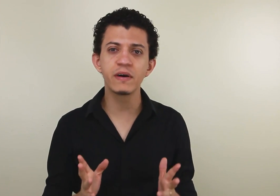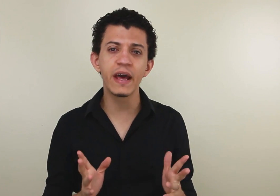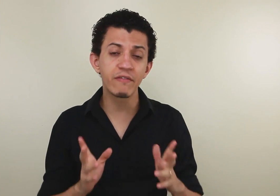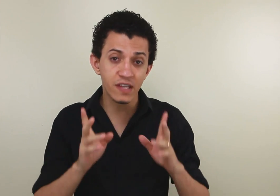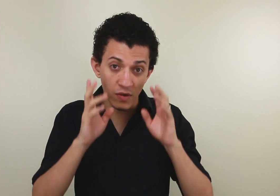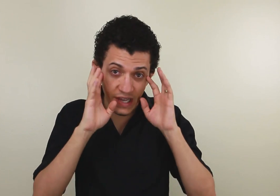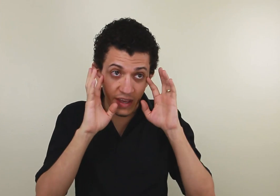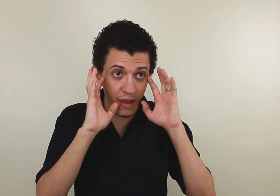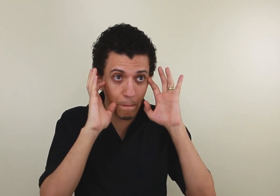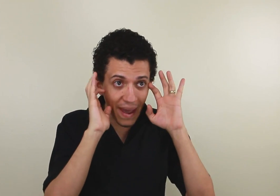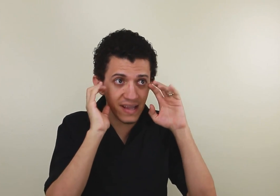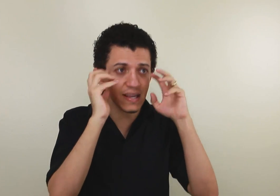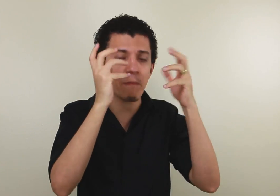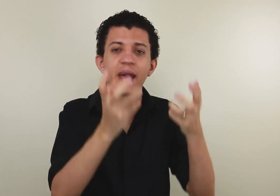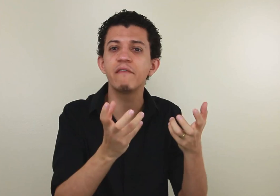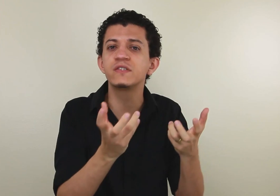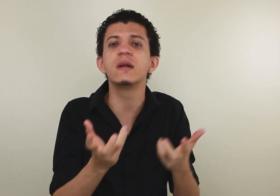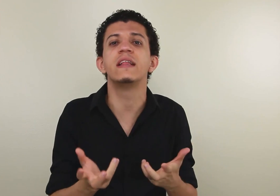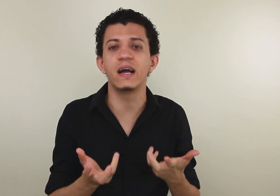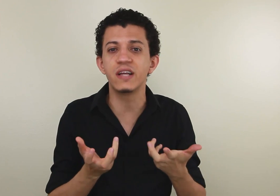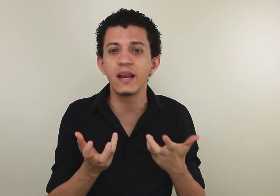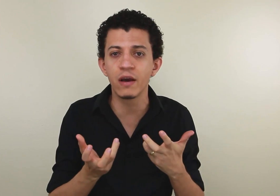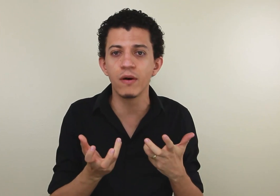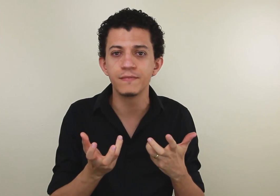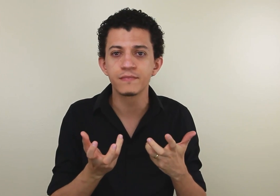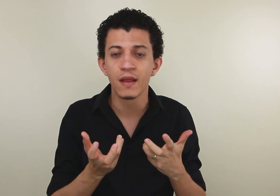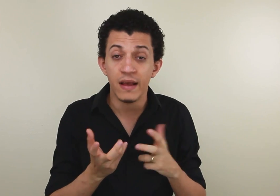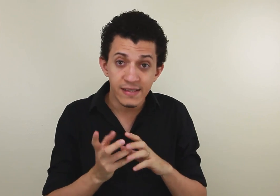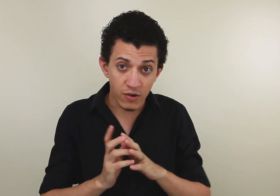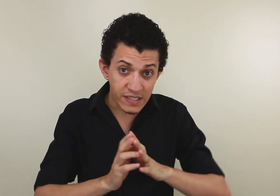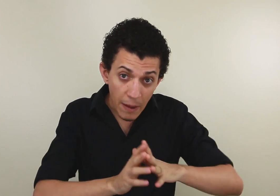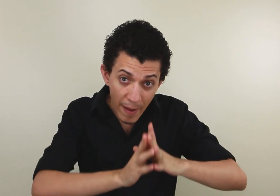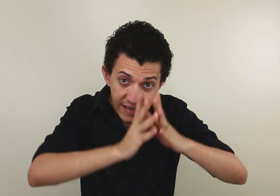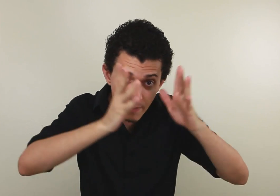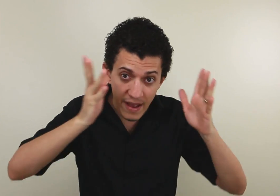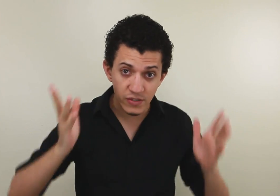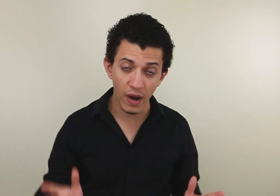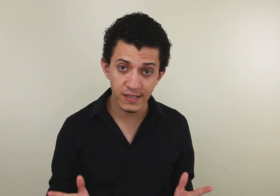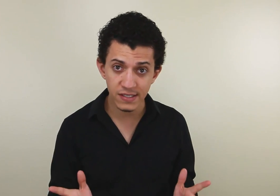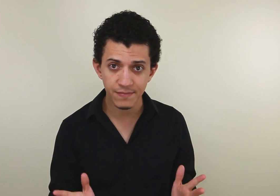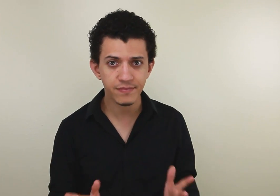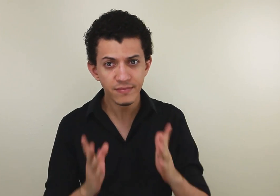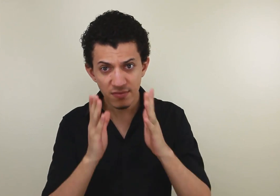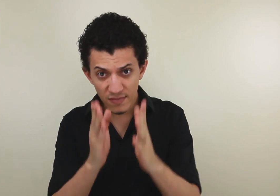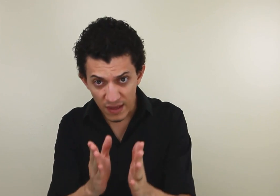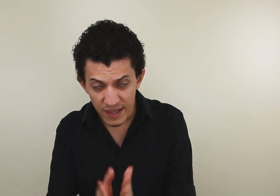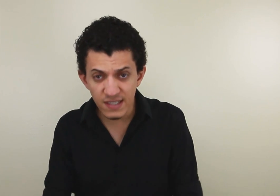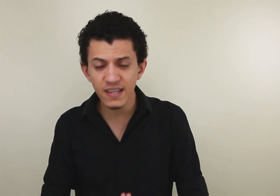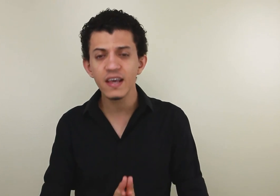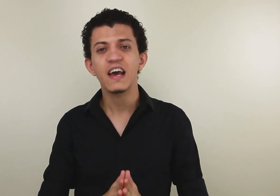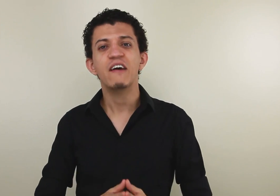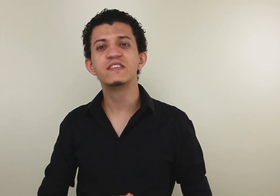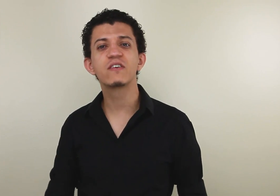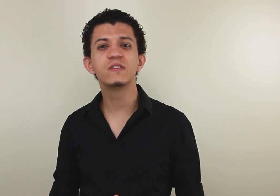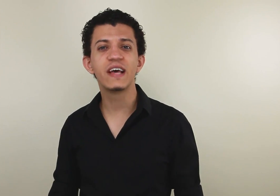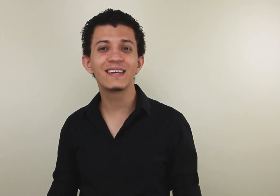maneira Você consegue perceber a visualidade da língua Você consegue perceber as nuances E assim Você consegue